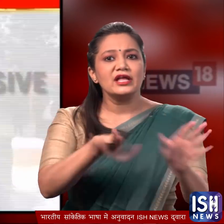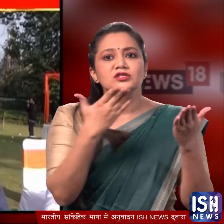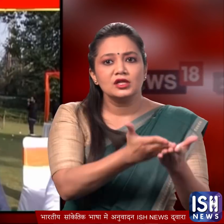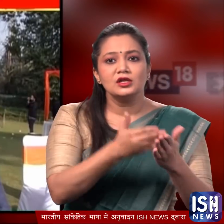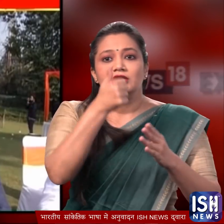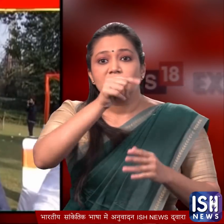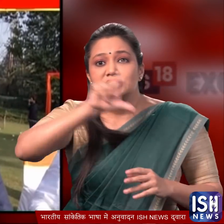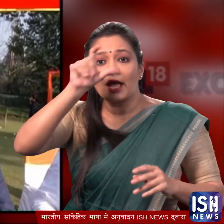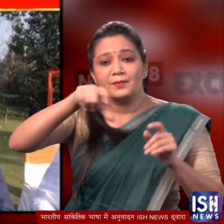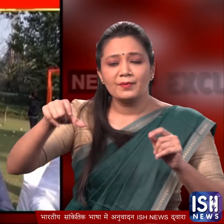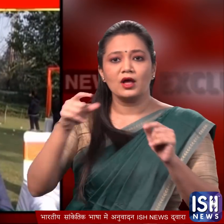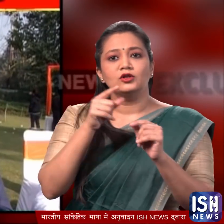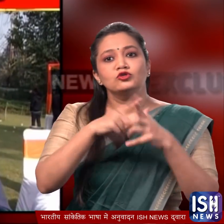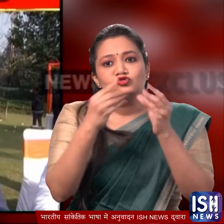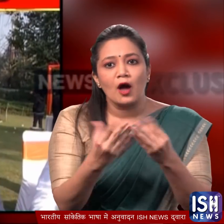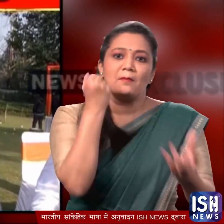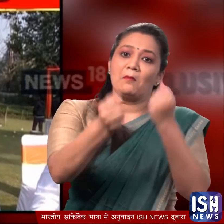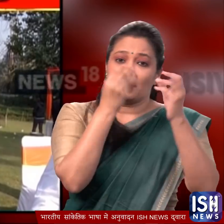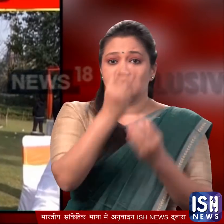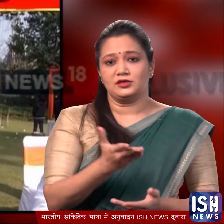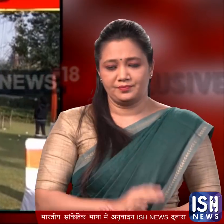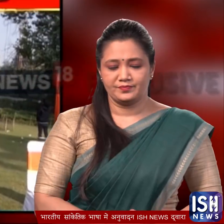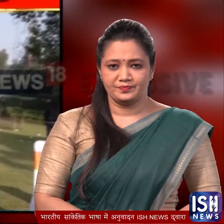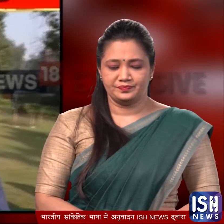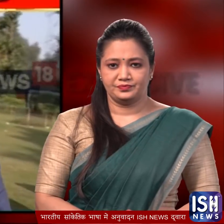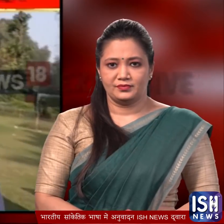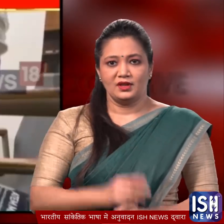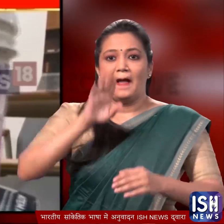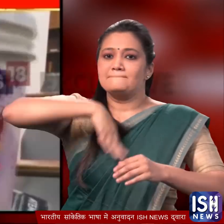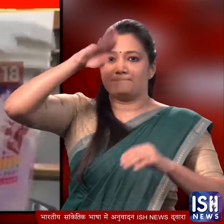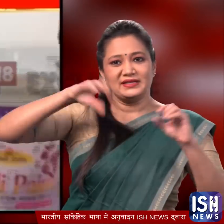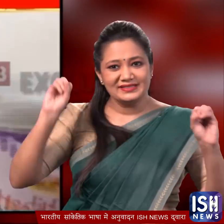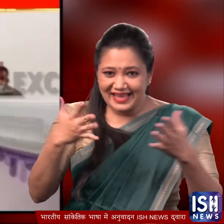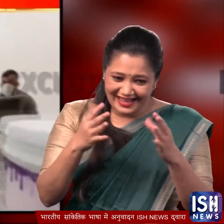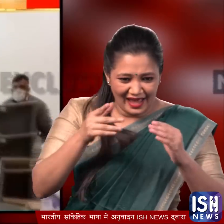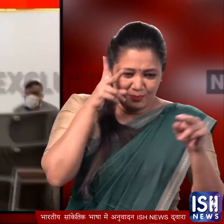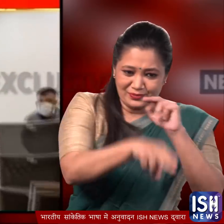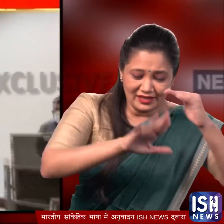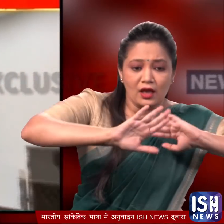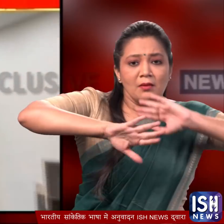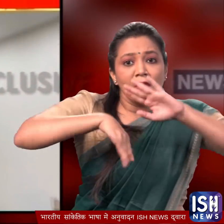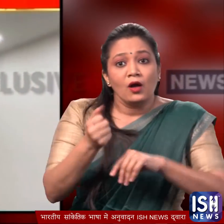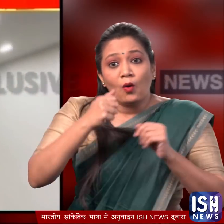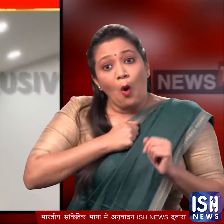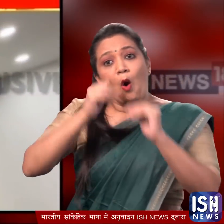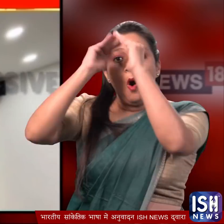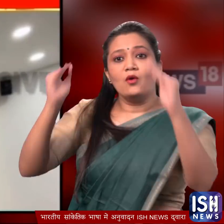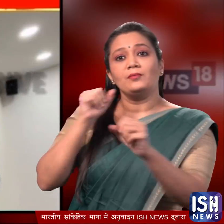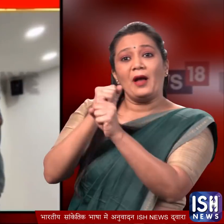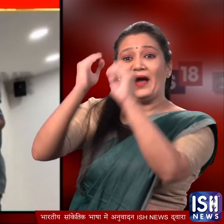छे लाख लोगों को डायरेक्ट जॉब मिलेगा पेंट लाउंच होने के तुरंद बाद नितिन गटकरी ने इसके इस्तिमाल की शुरुवात